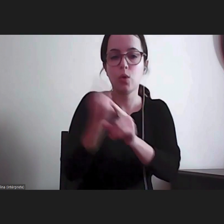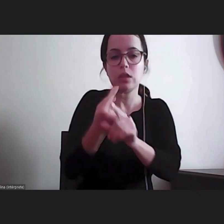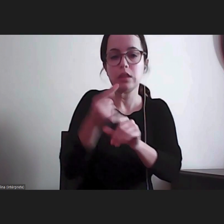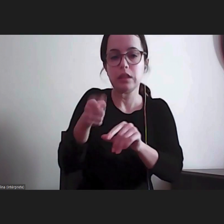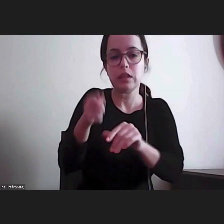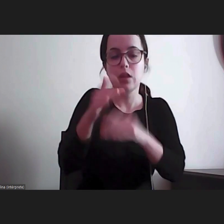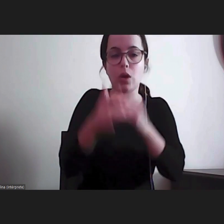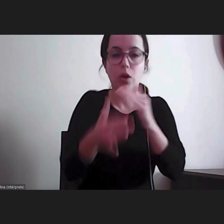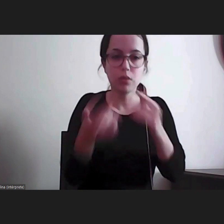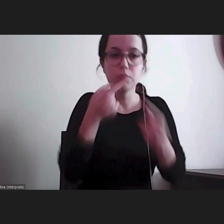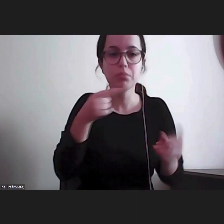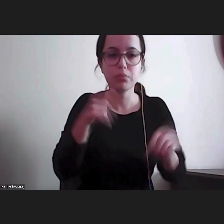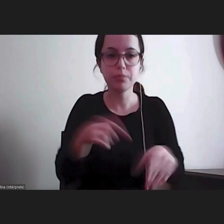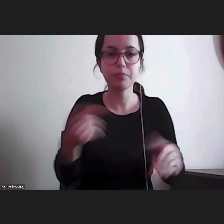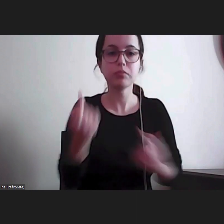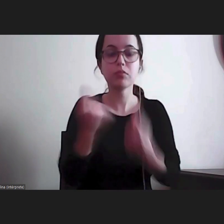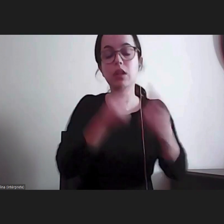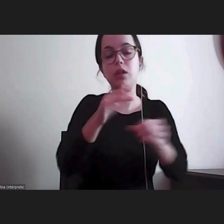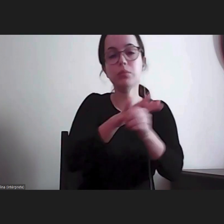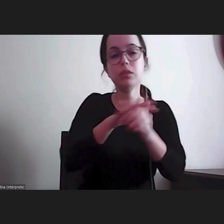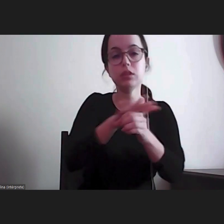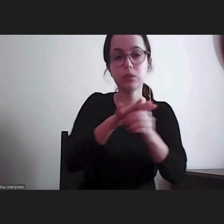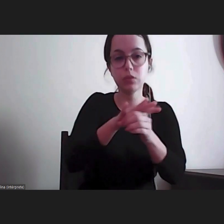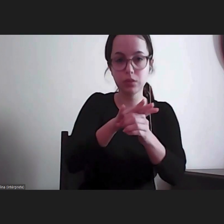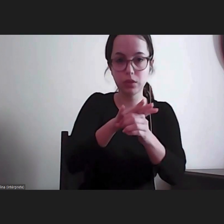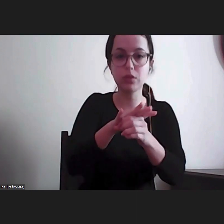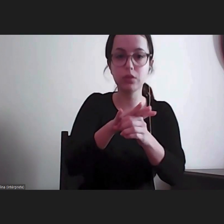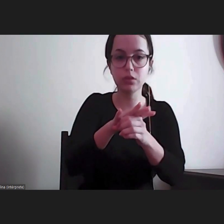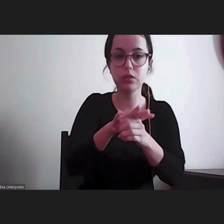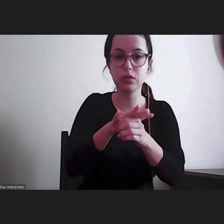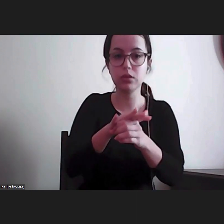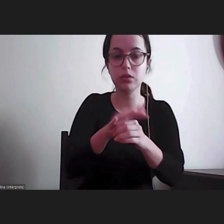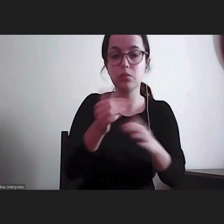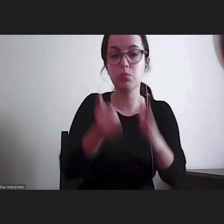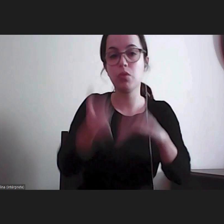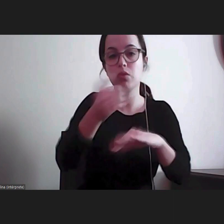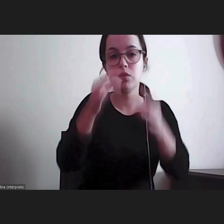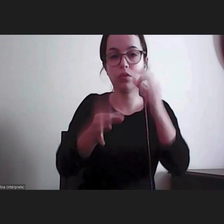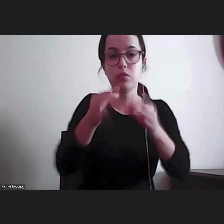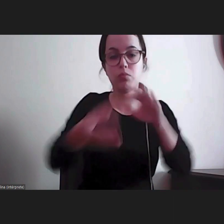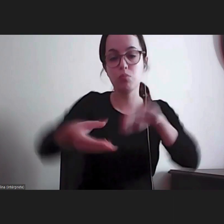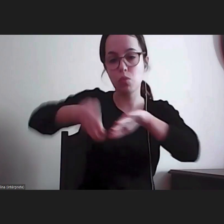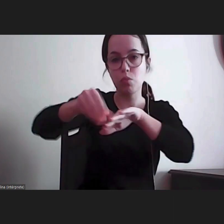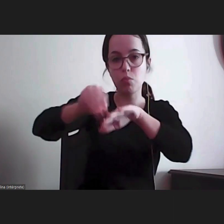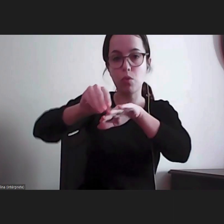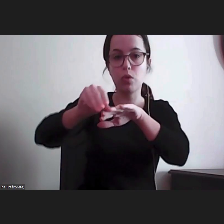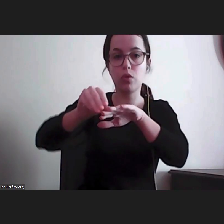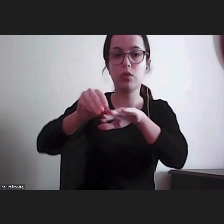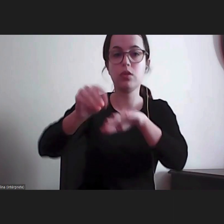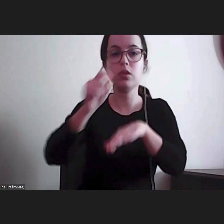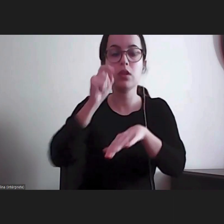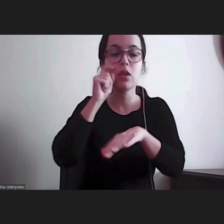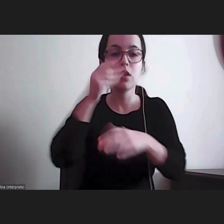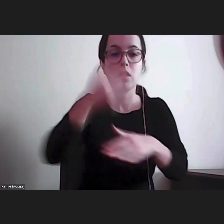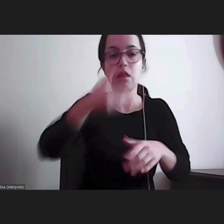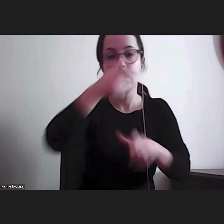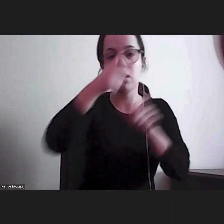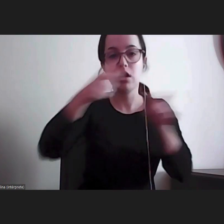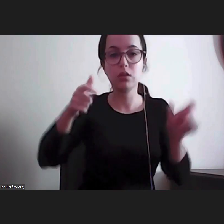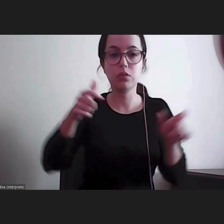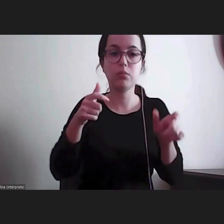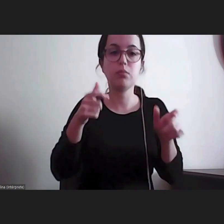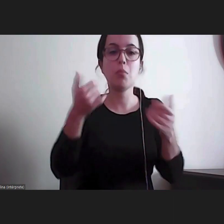estruturas, há alguns casos em que também é o Provedor de Justiça que acumula as funções da Instituição Nacional de Direitos Humanos, mas